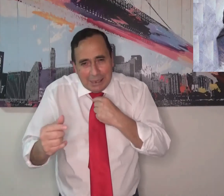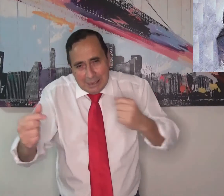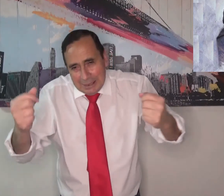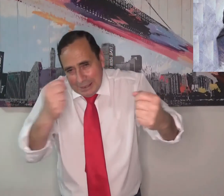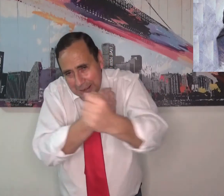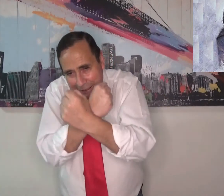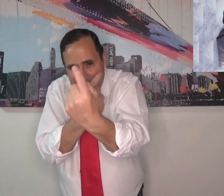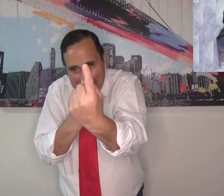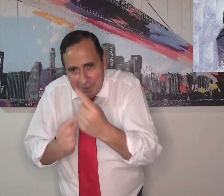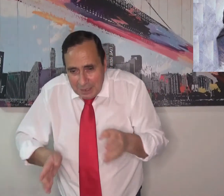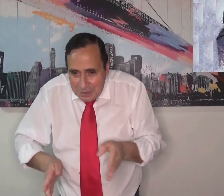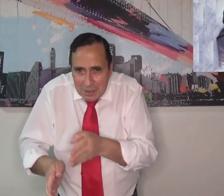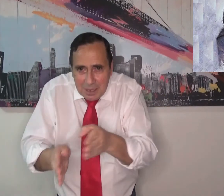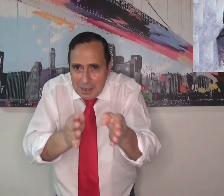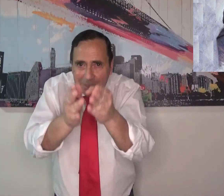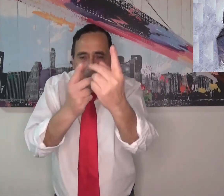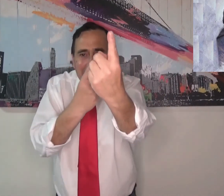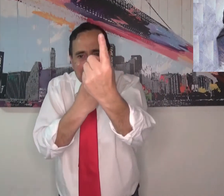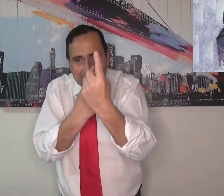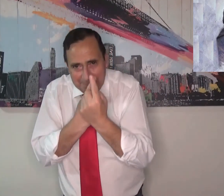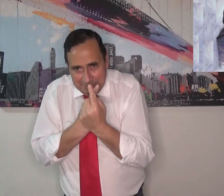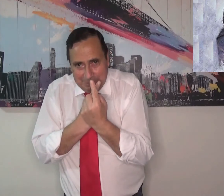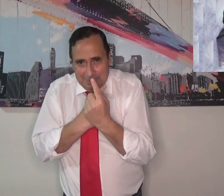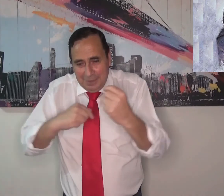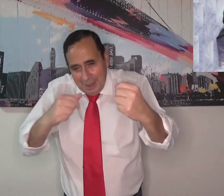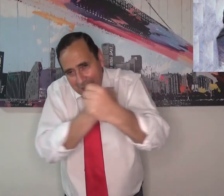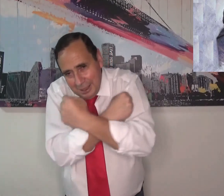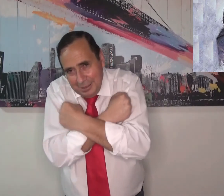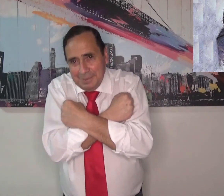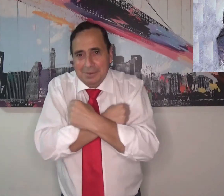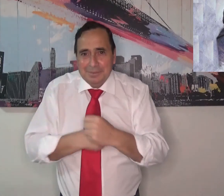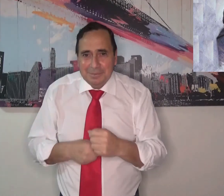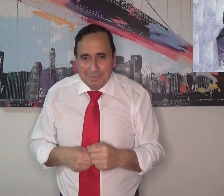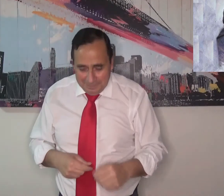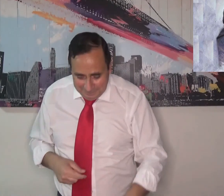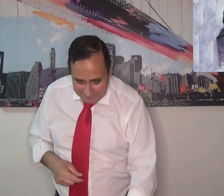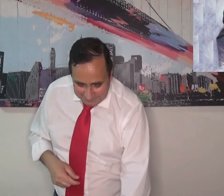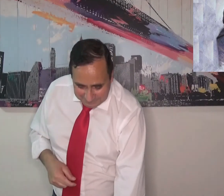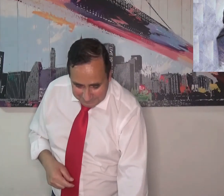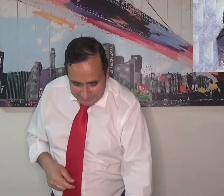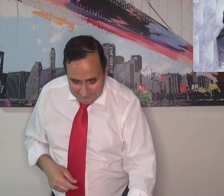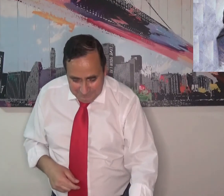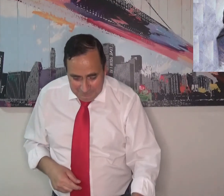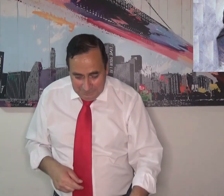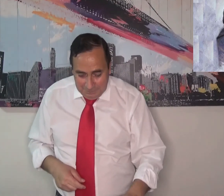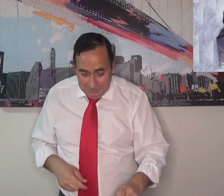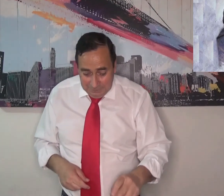Jesús te está en este camino invitándote. Él va a ir contigo. Él quiere abrazarte. Te ama mucho.